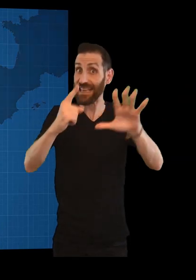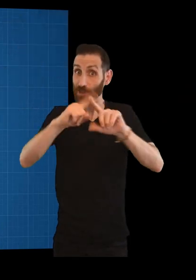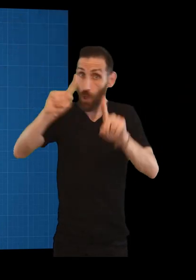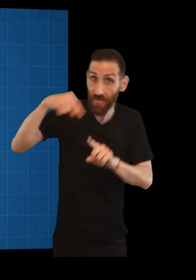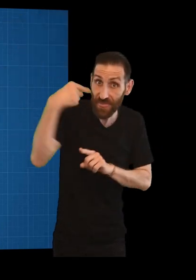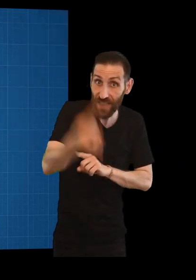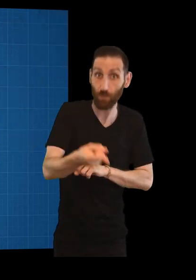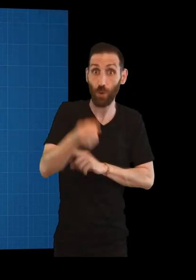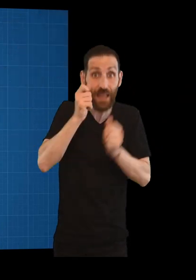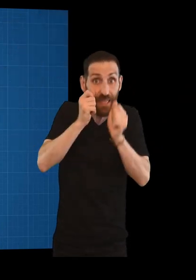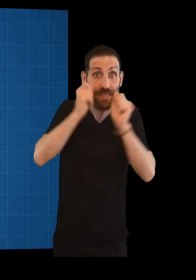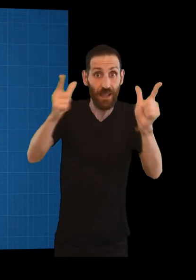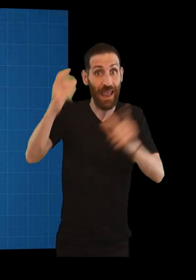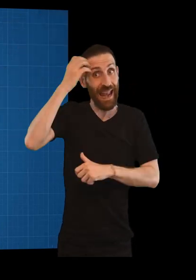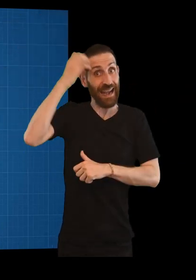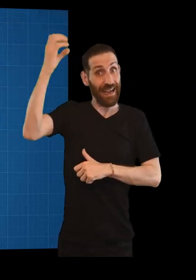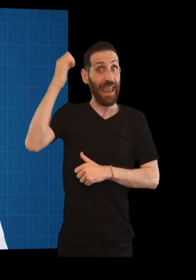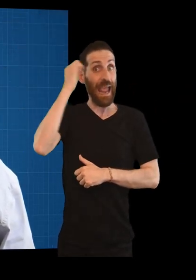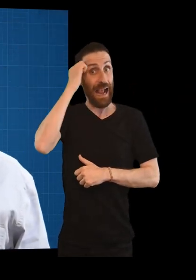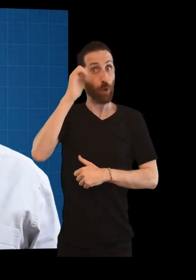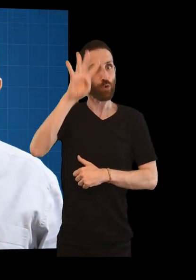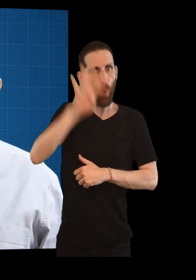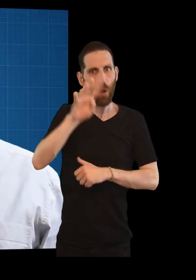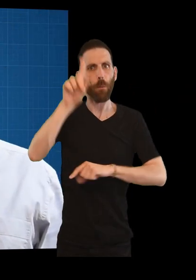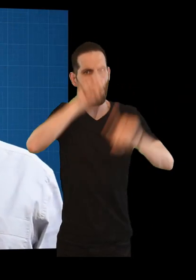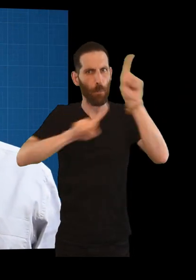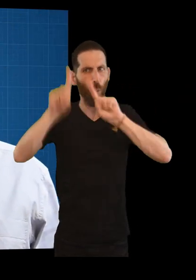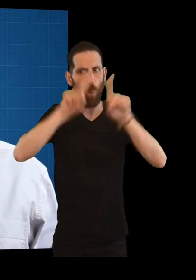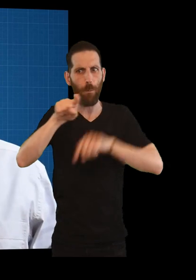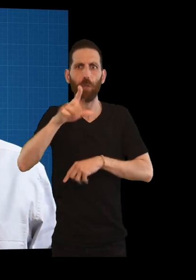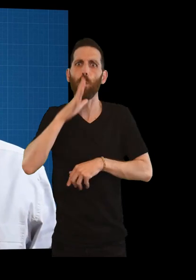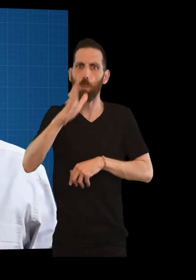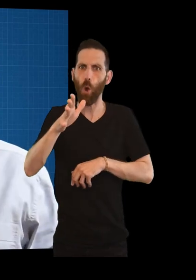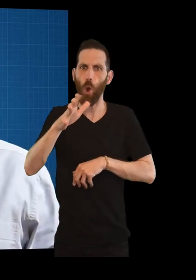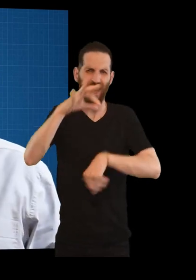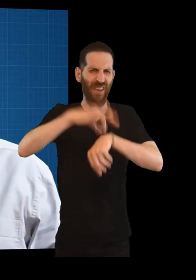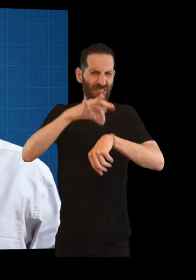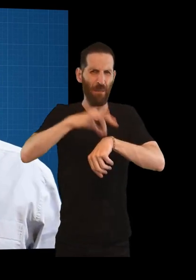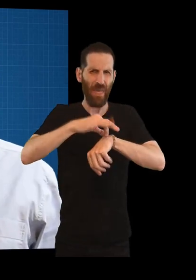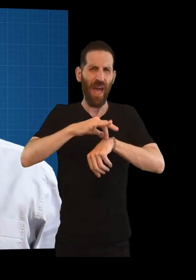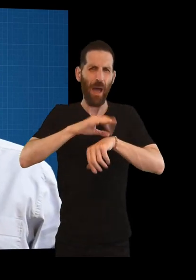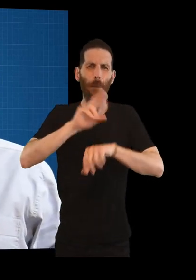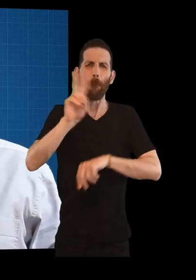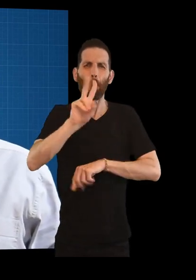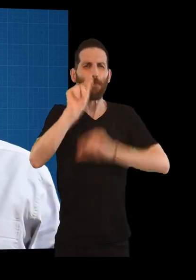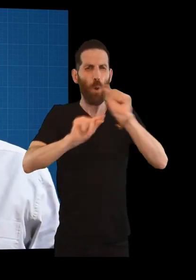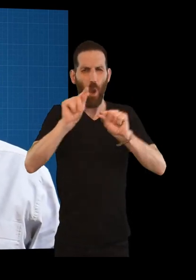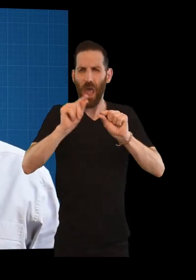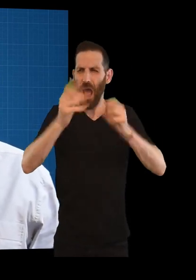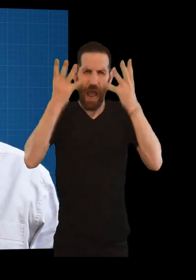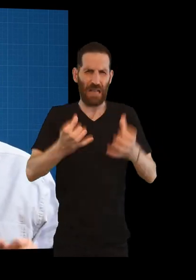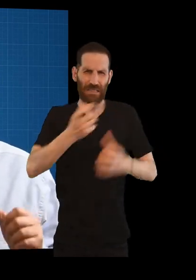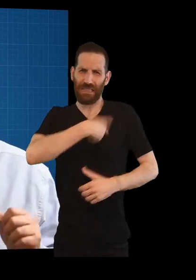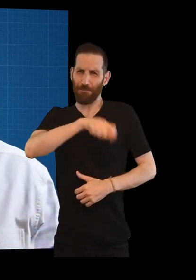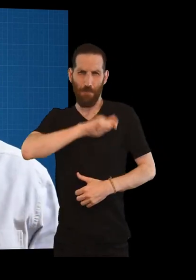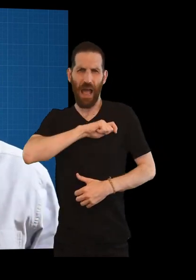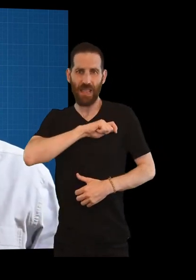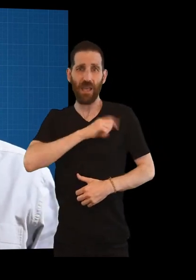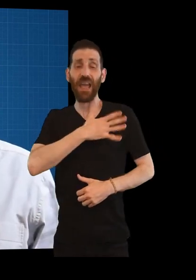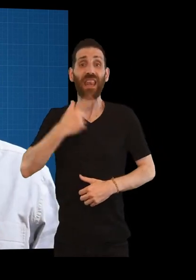anos despois do descubrimento de Jenner, o rey Carlos IV, preocupado pola incidencia da varíola no reinado español onde chegaba a afectar o